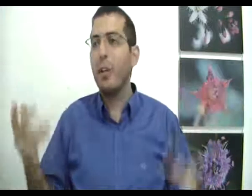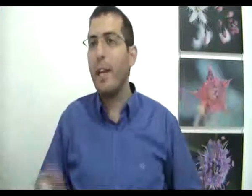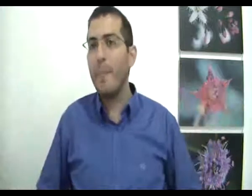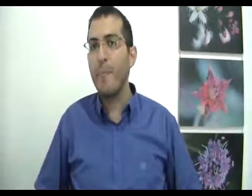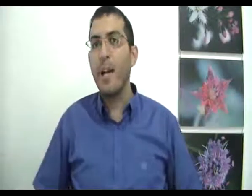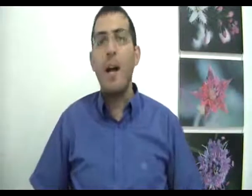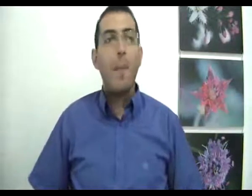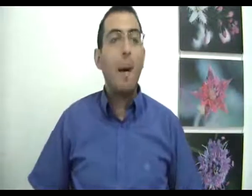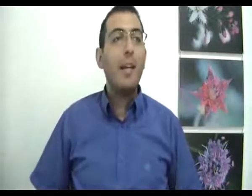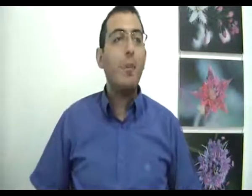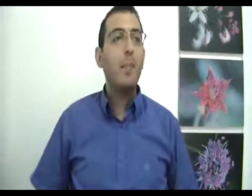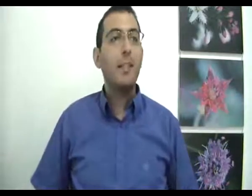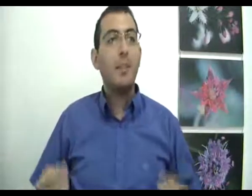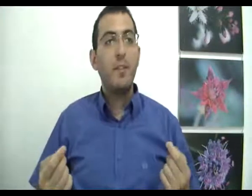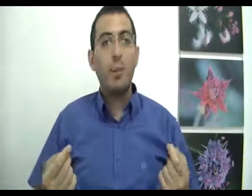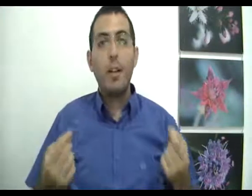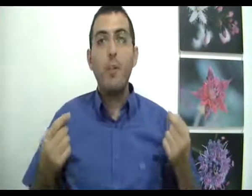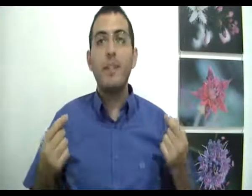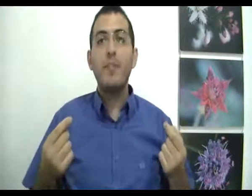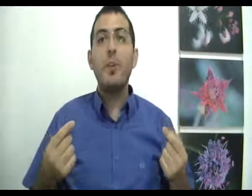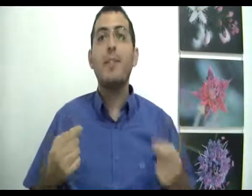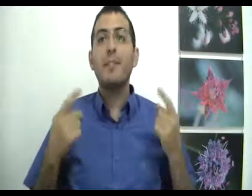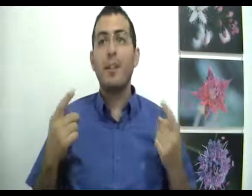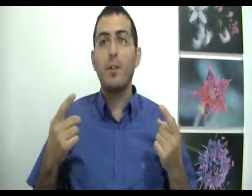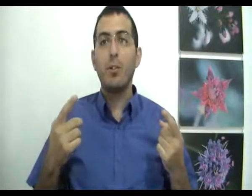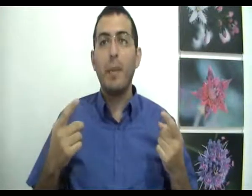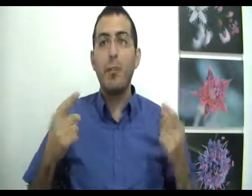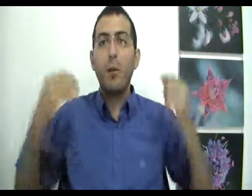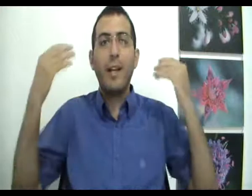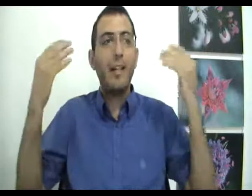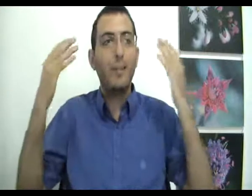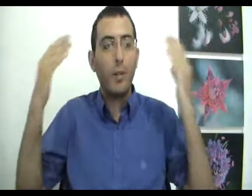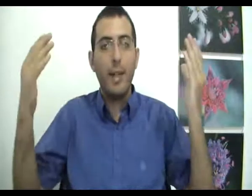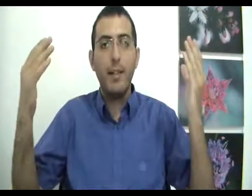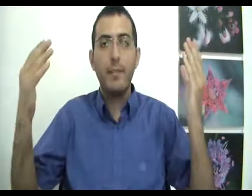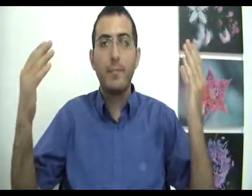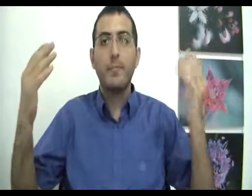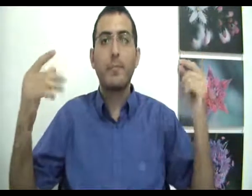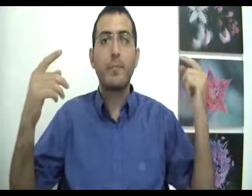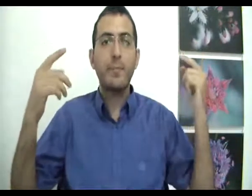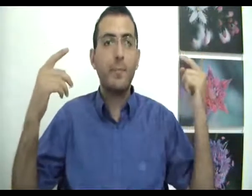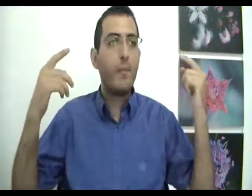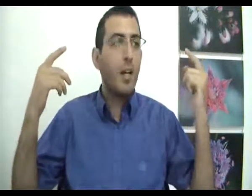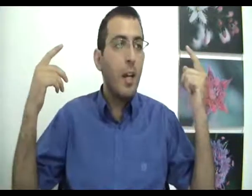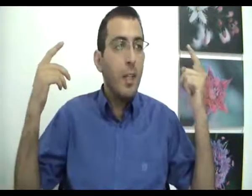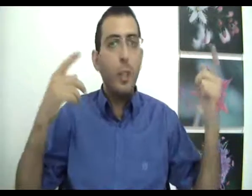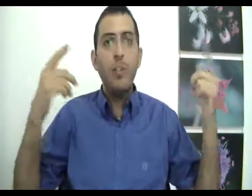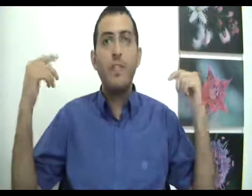קיים. מה אנחנו כן מנסים לפתור? אנחנו מנסים לפתור את הזיכרון. זאת אומרת, הוא כרגע זוכר שהוא נפצע